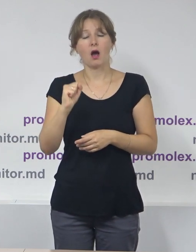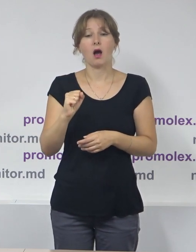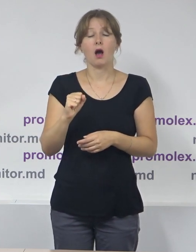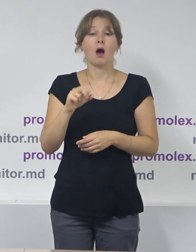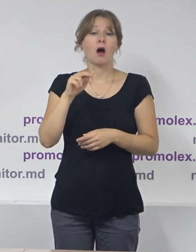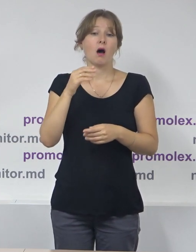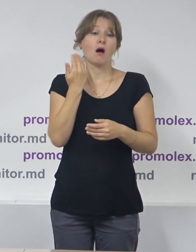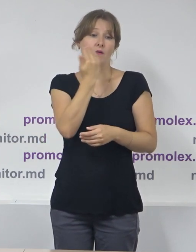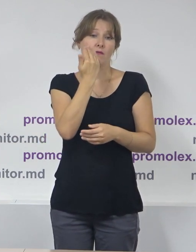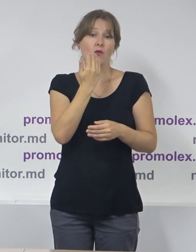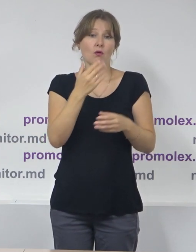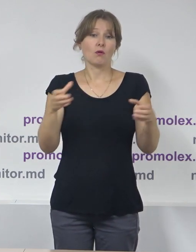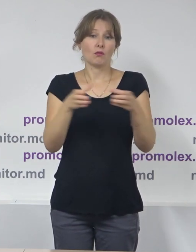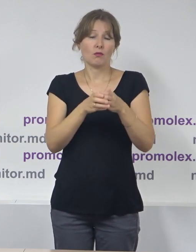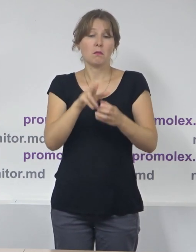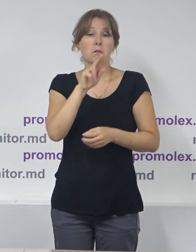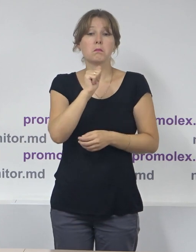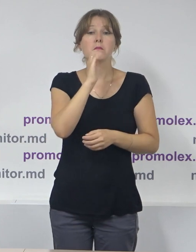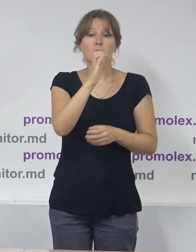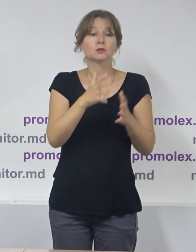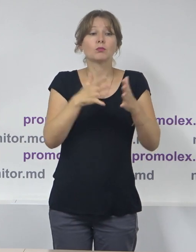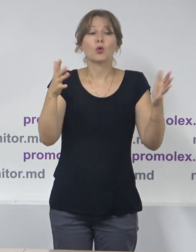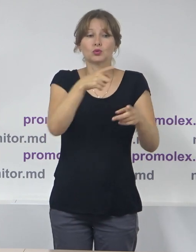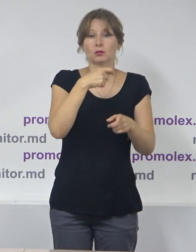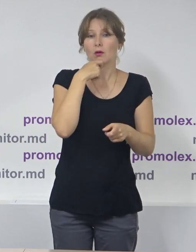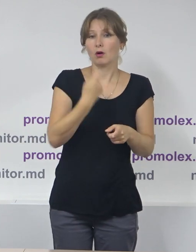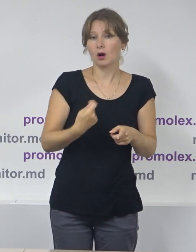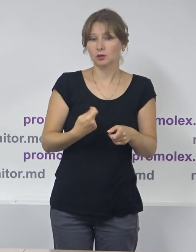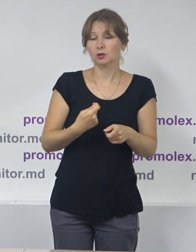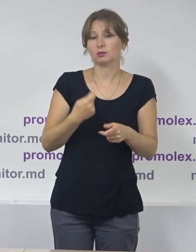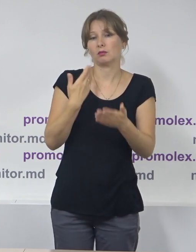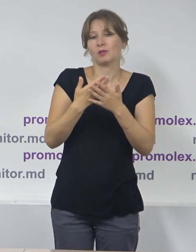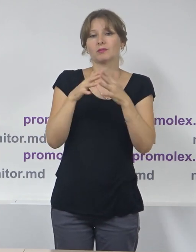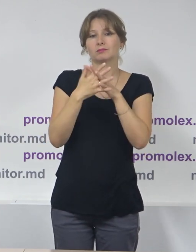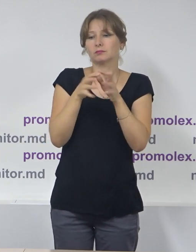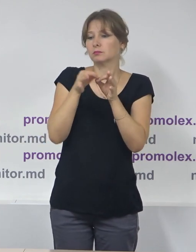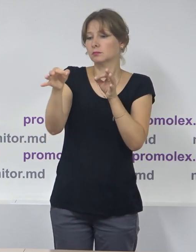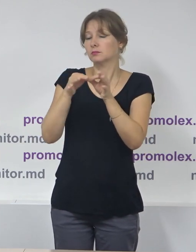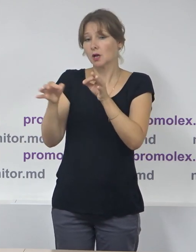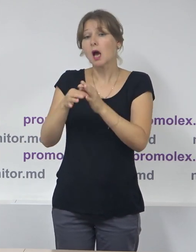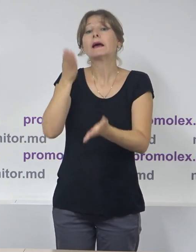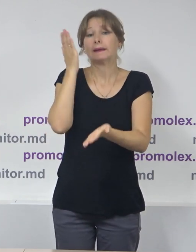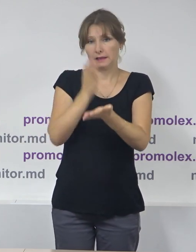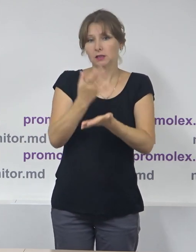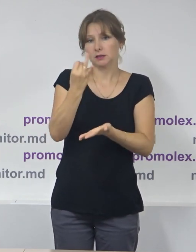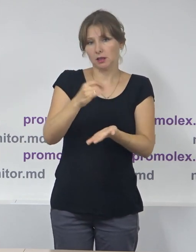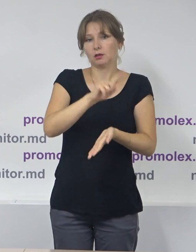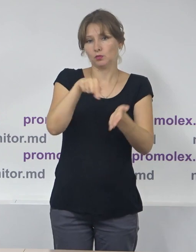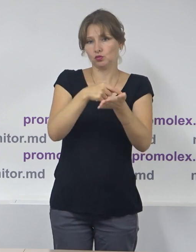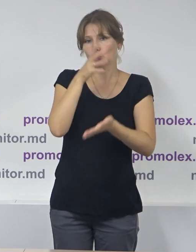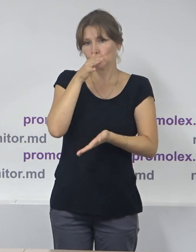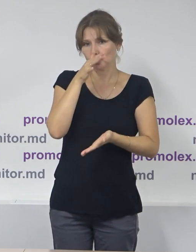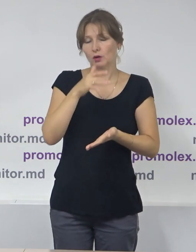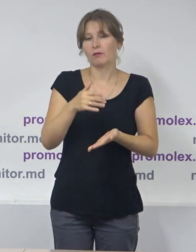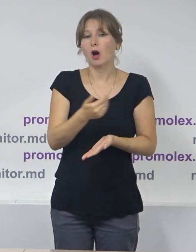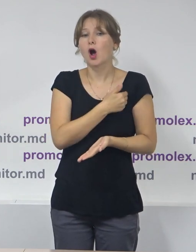cazul PAS fiind vorba despre mai mulți candidați inclusiv din Suburbii, dar și din municipiul Chișinău. Încă o